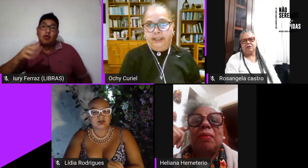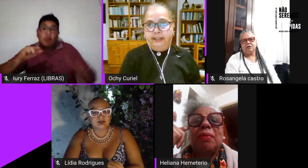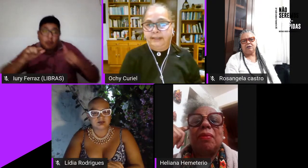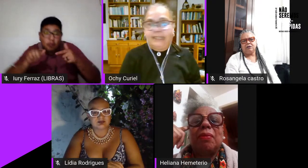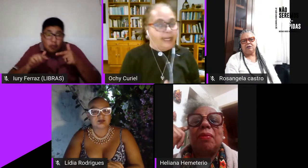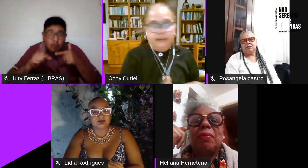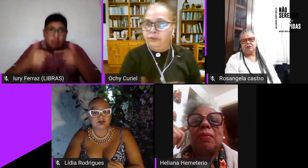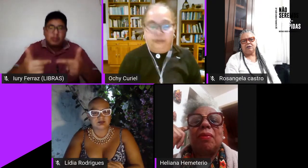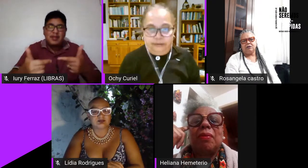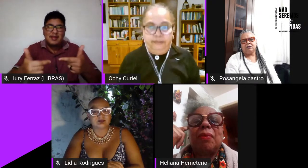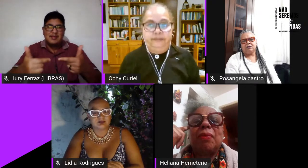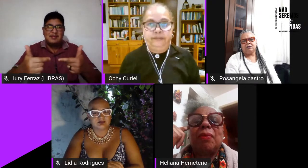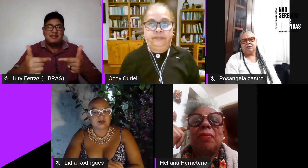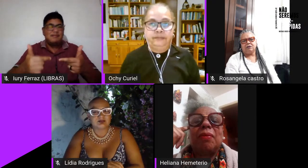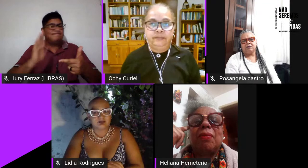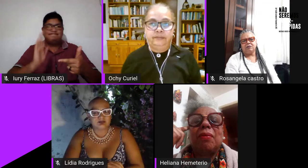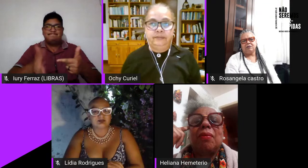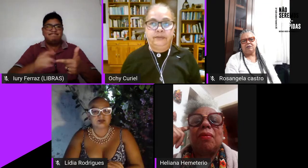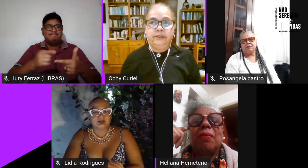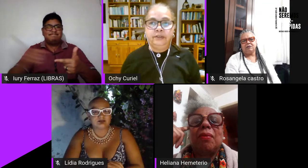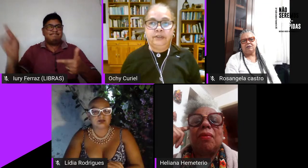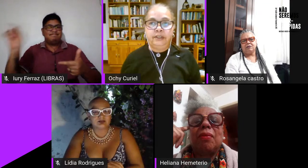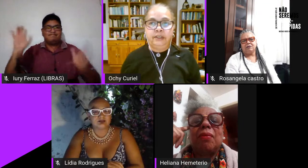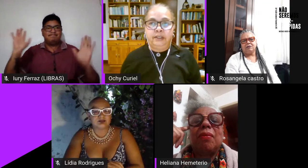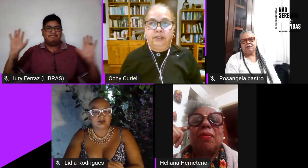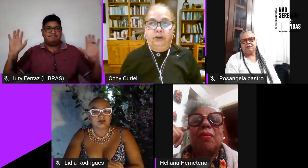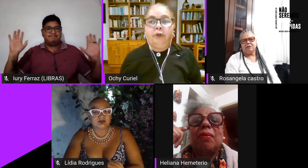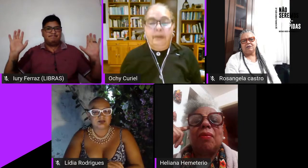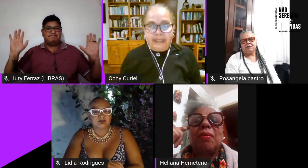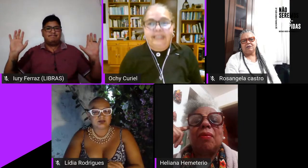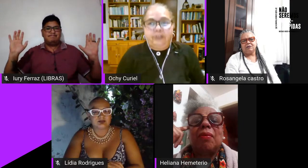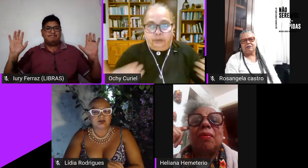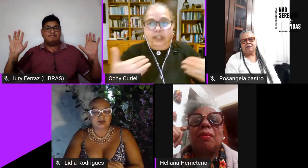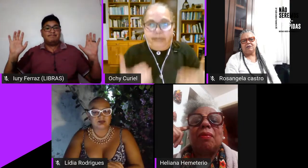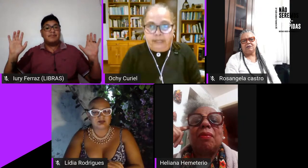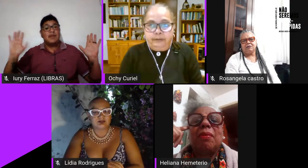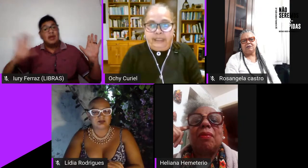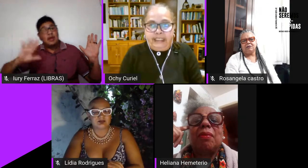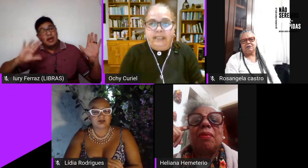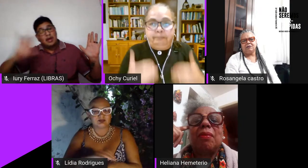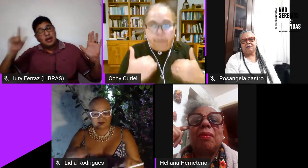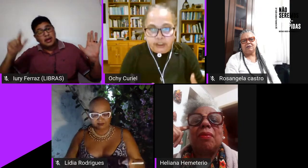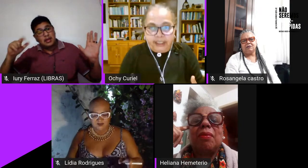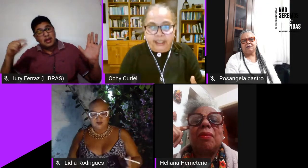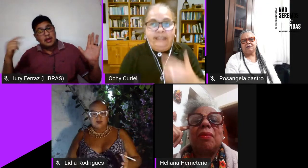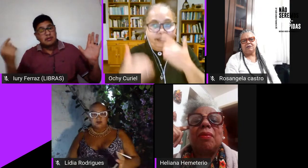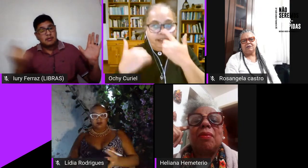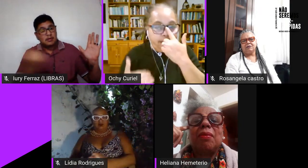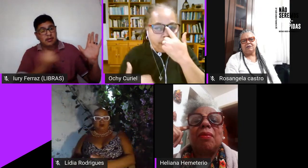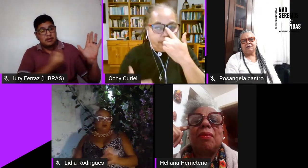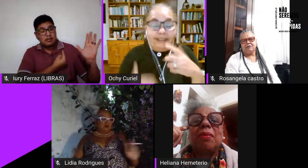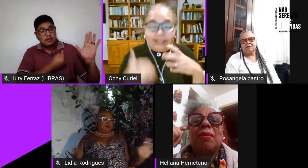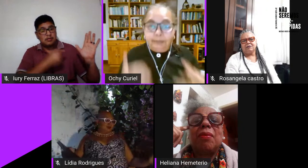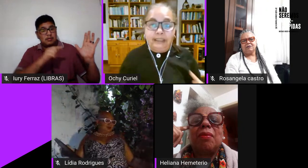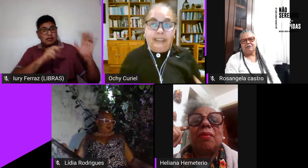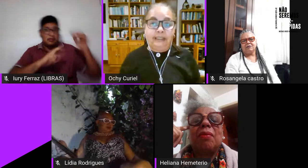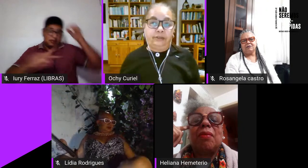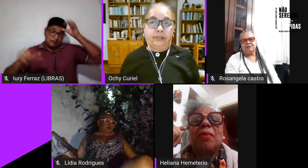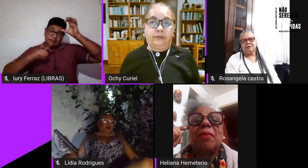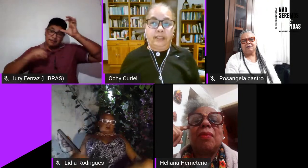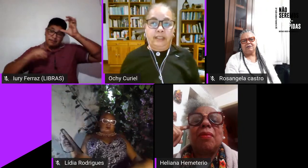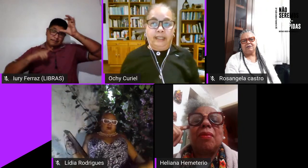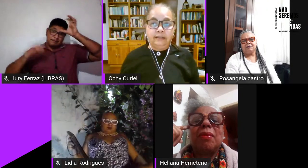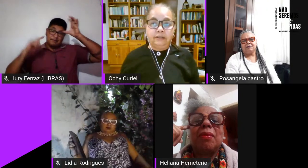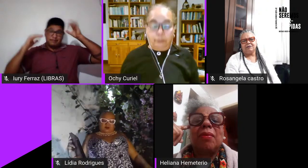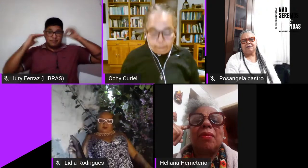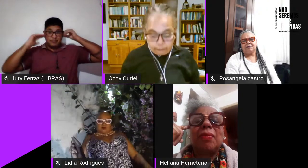heterossexualidade já não não obviamente somos feministas feministas porque entendemos o regime da